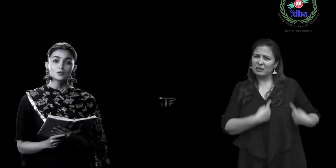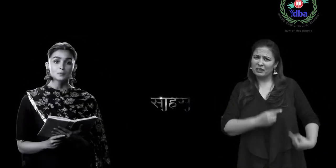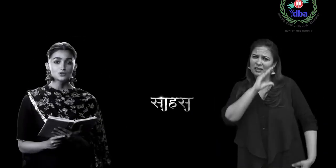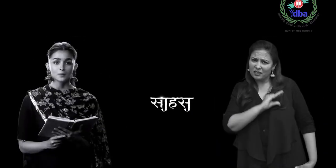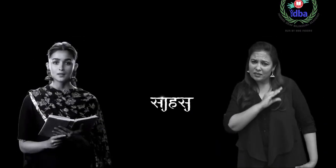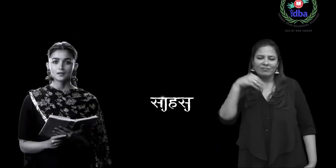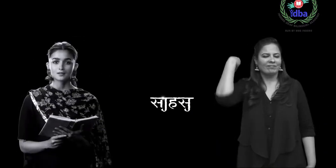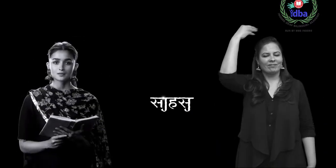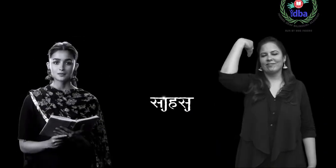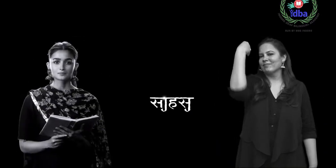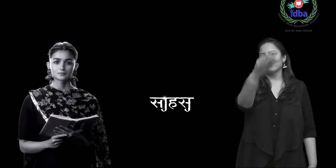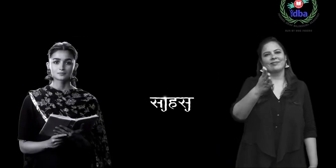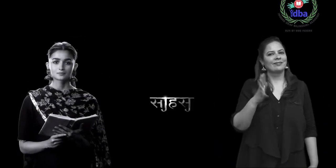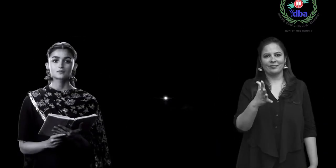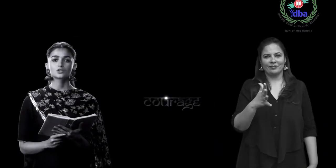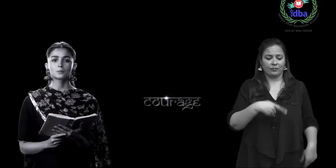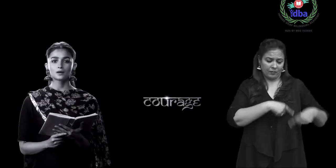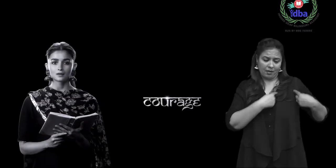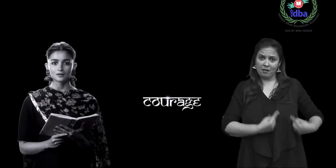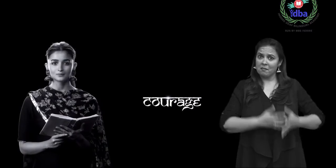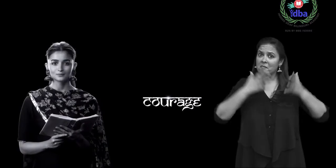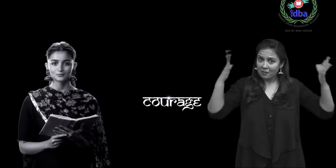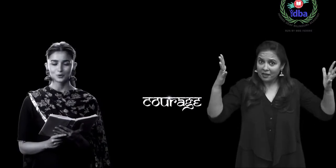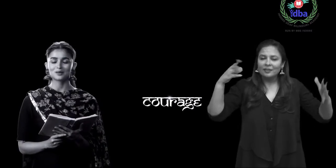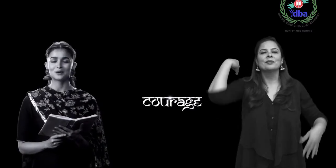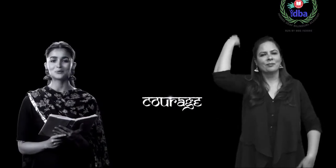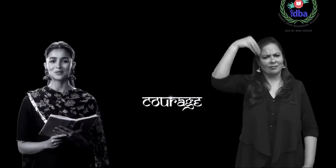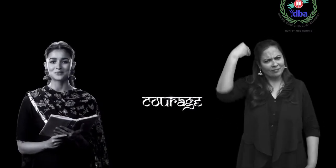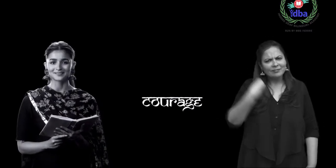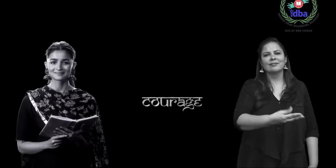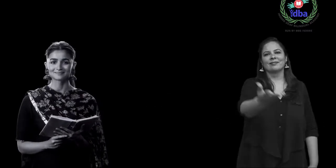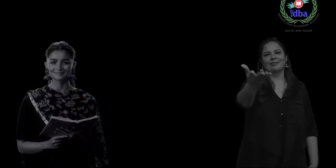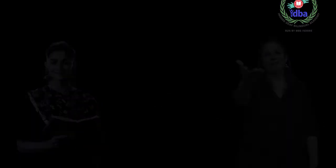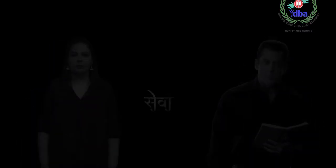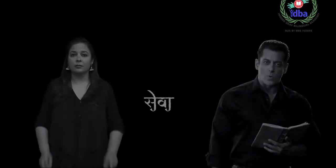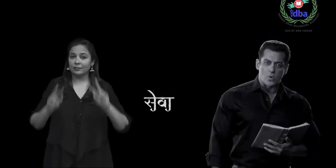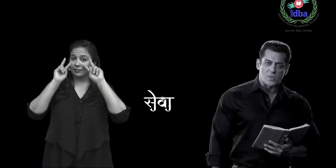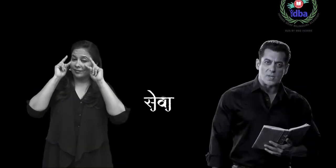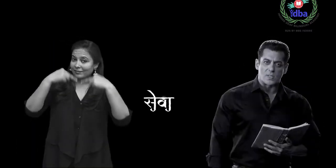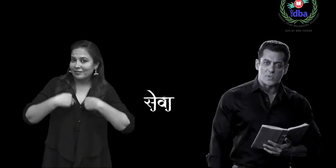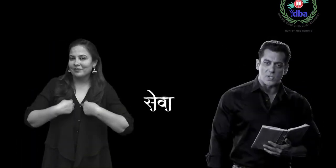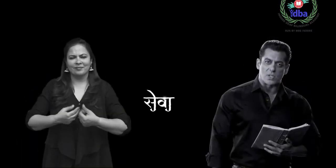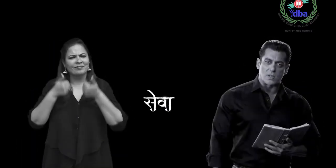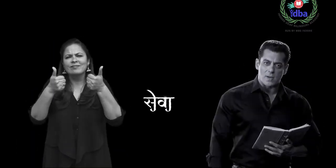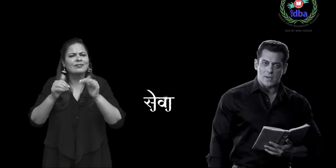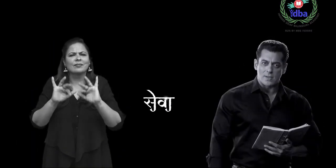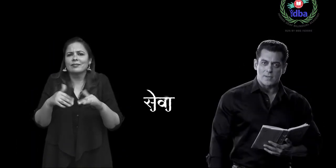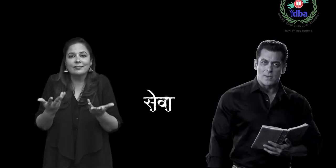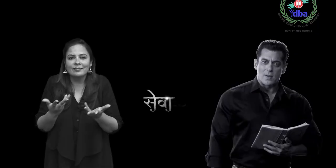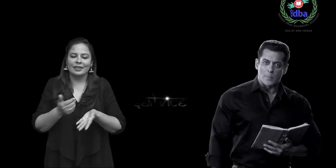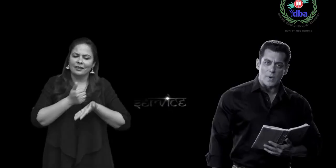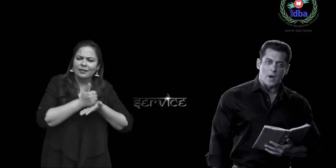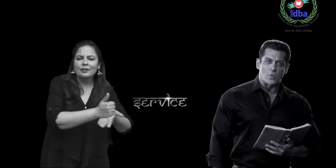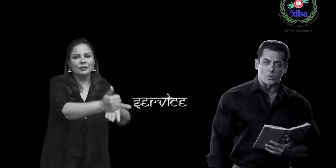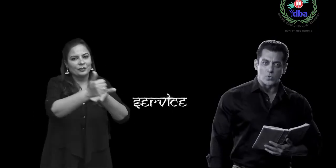دربل لوگ کبھی شما نہیں کر سکتے شما کرنا تو بلوانوں کا گڑھیں اپنے آپ کو کھوچنے کا سب سے